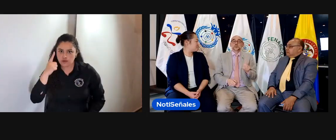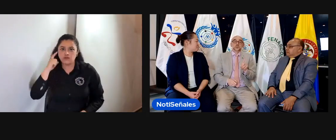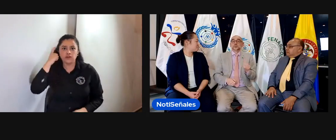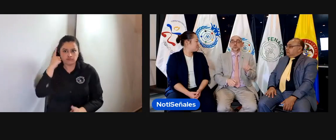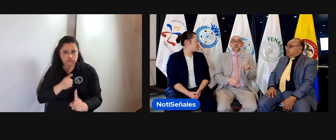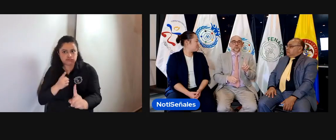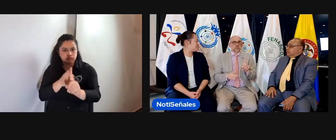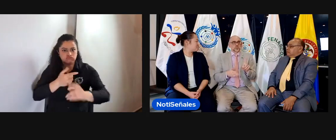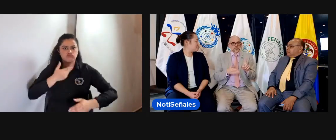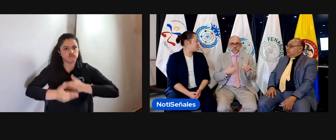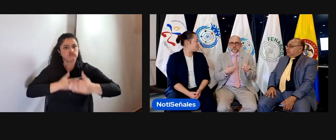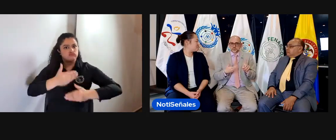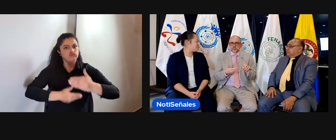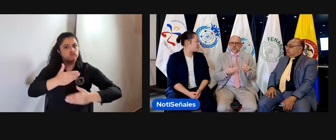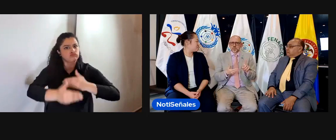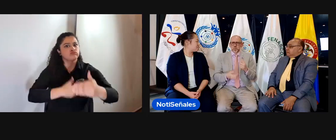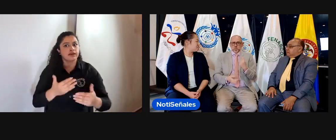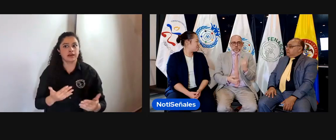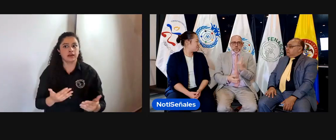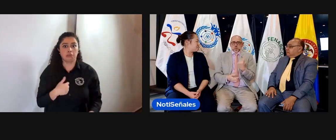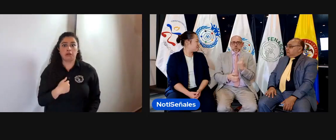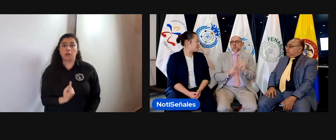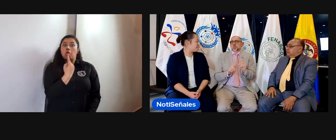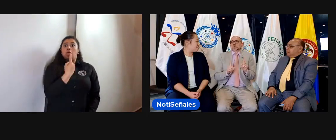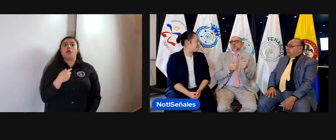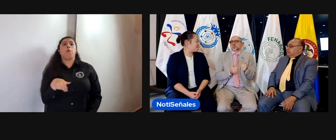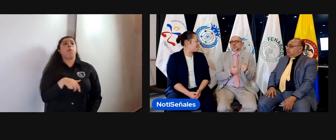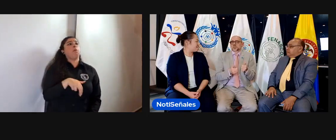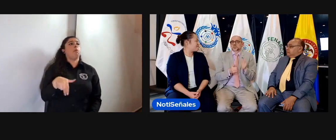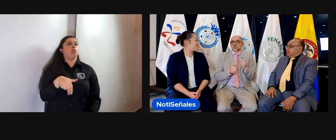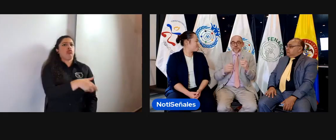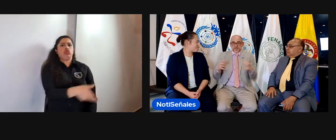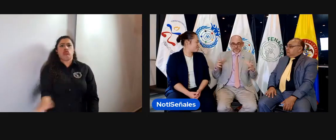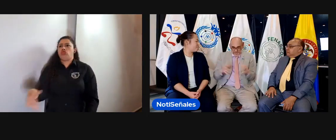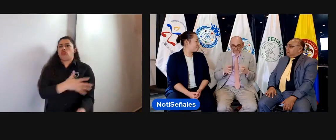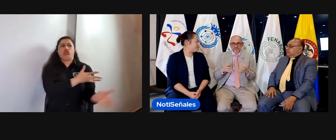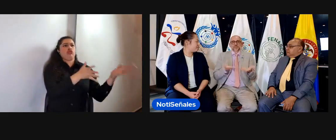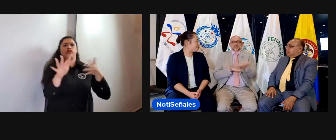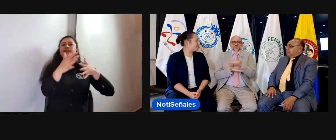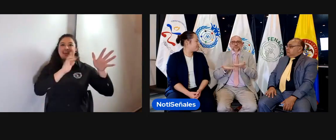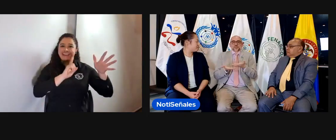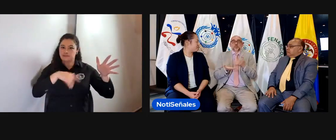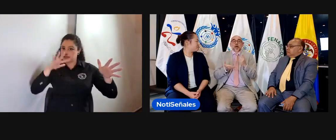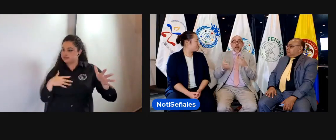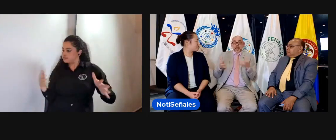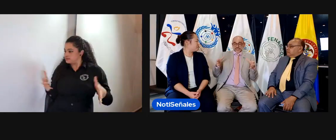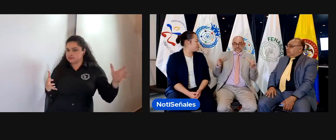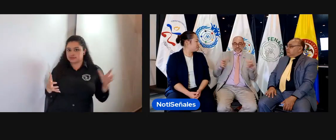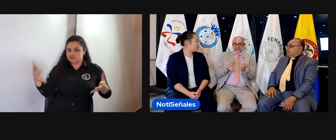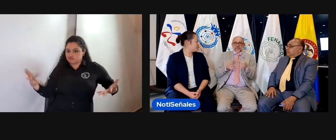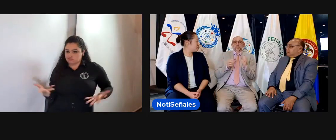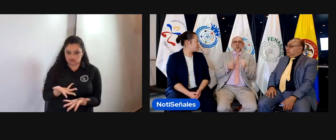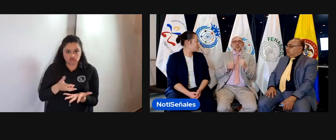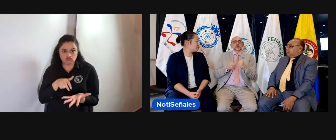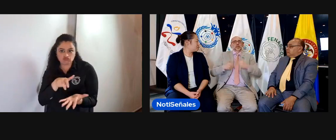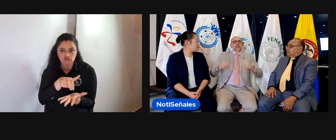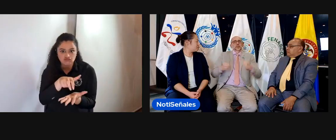Si uno va a pie, pues, se lleva a un ritmo. Pero, si vamos en un vehículo, vamos a otro ritmo.